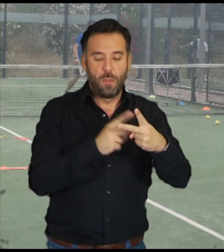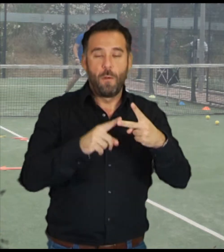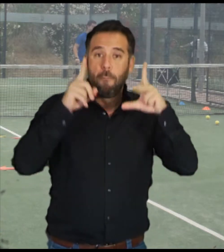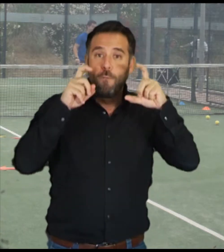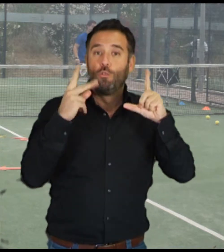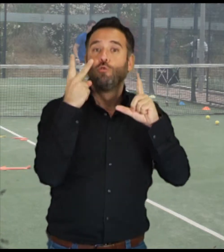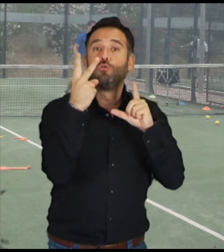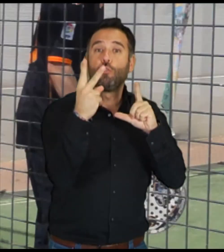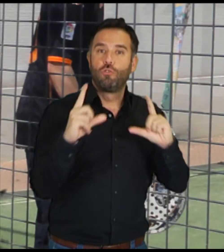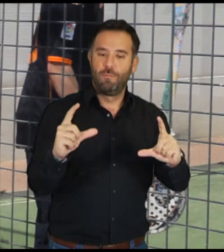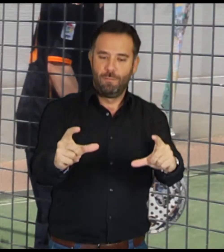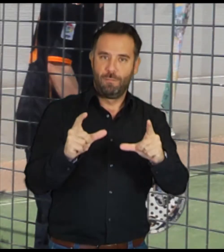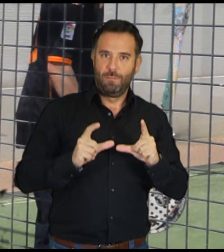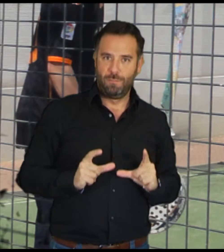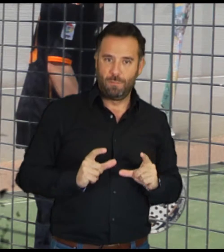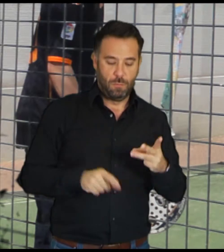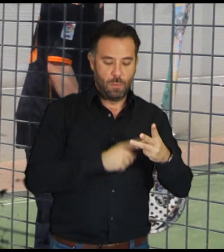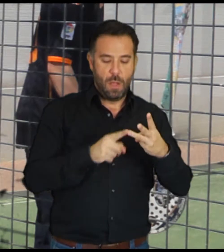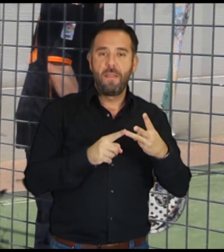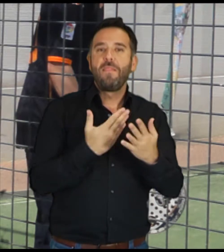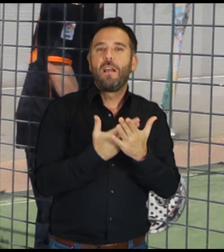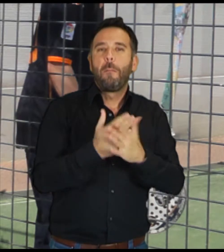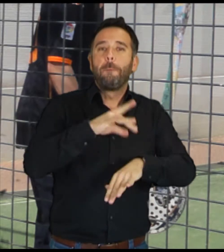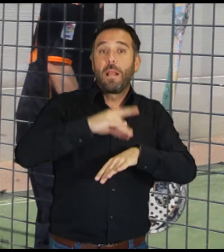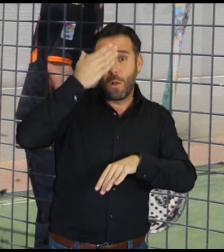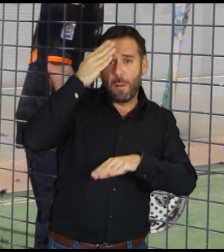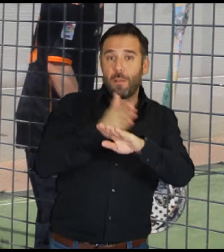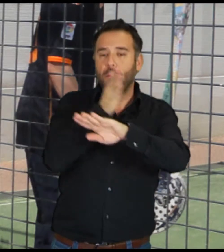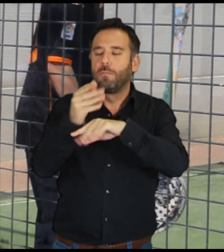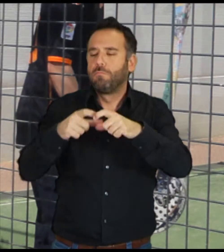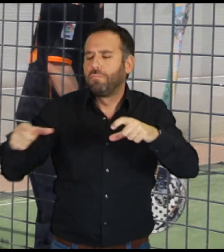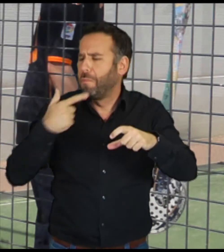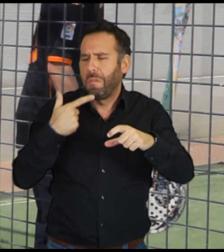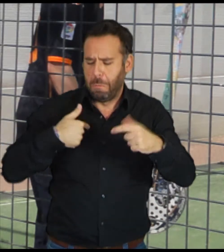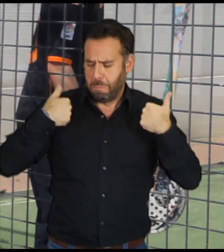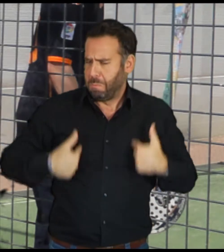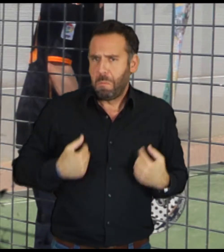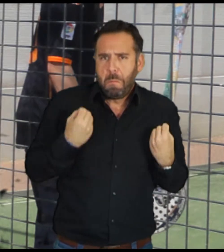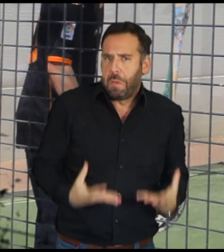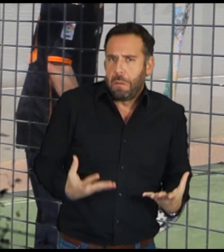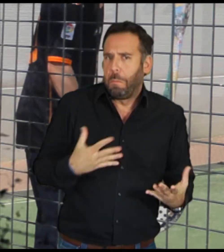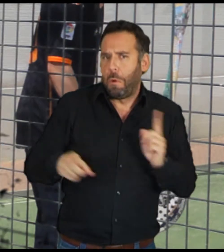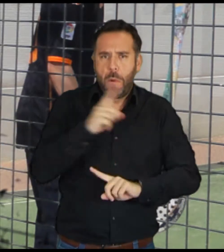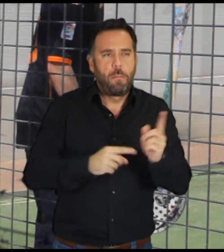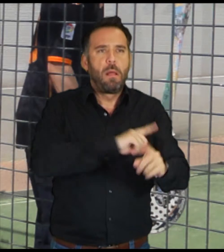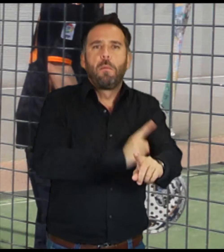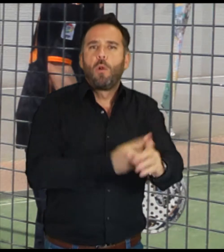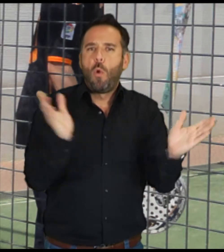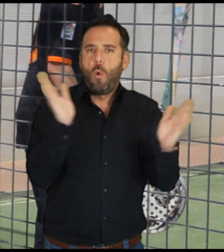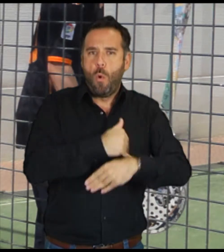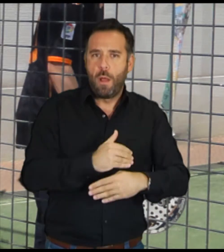Certificado médico de que no existe contraindicación para la práctica deportiva Y fotocopia del DNI